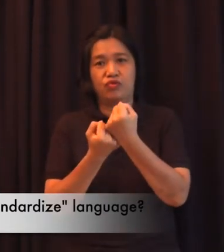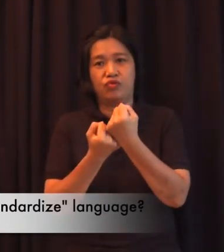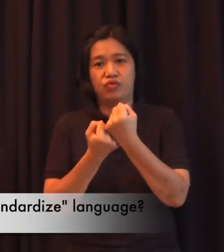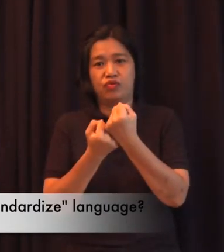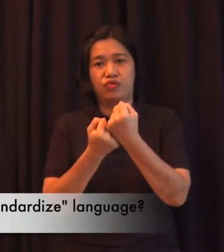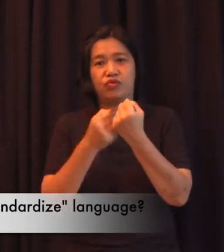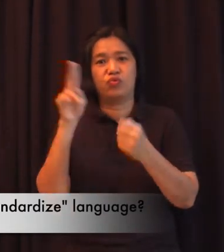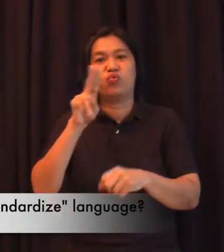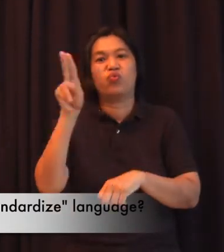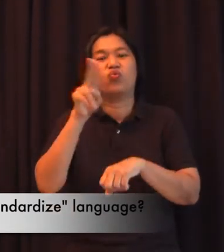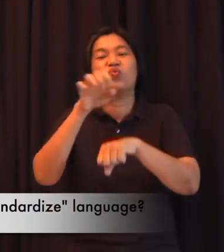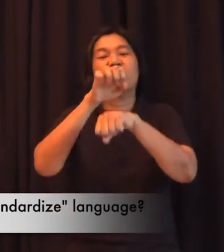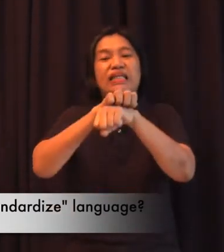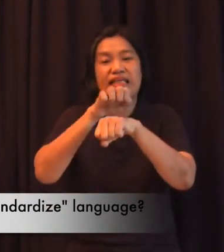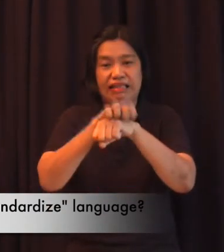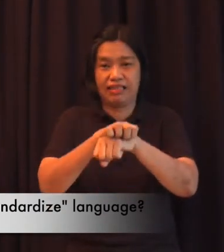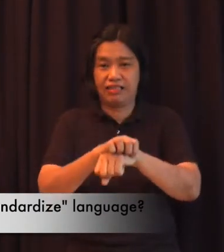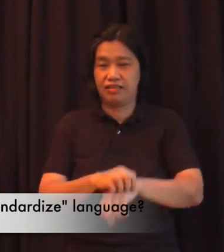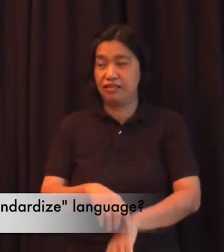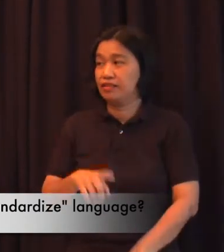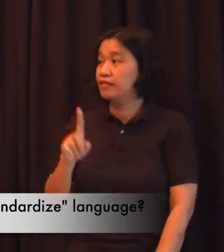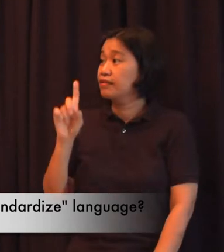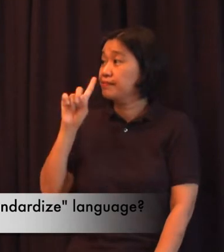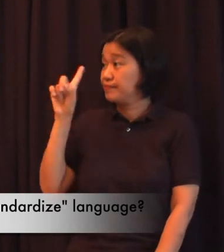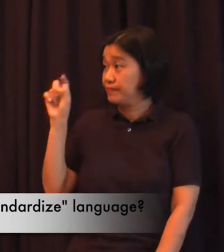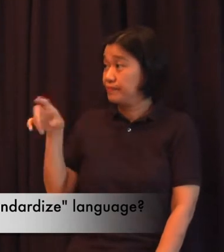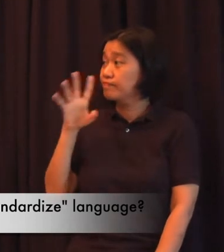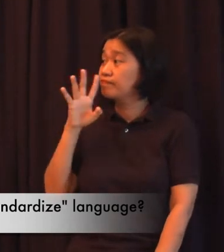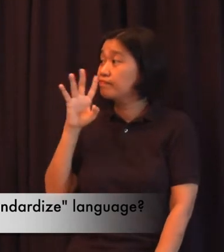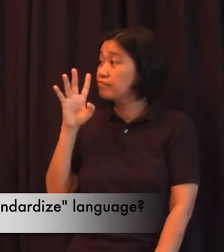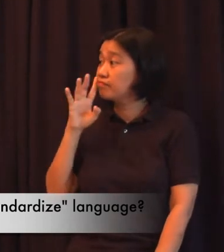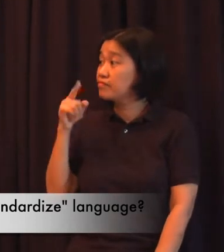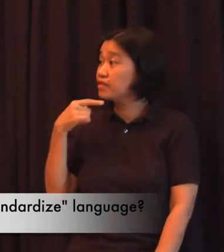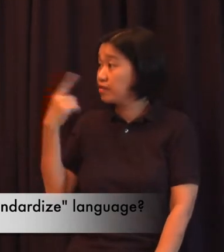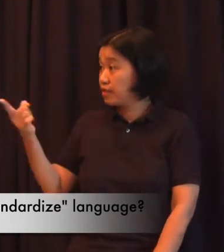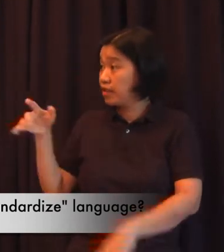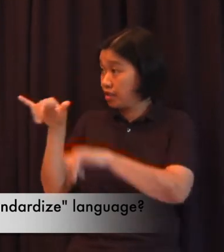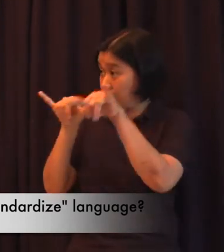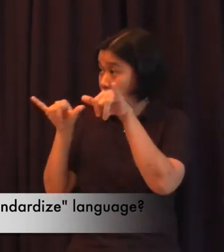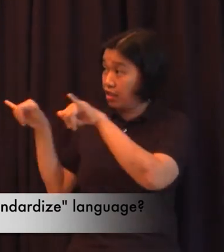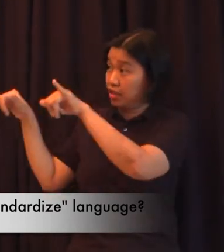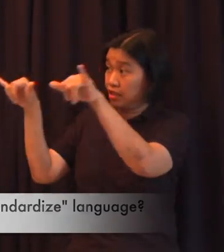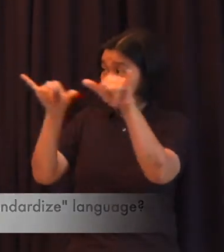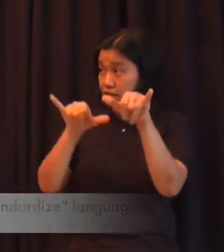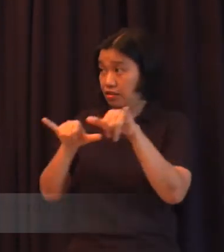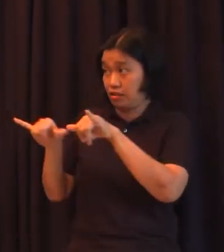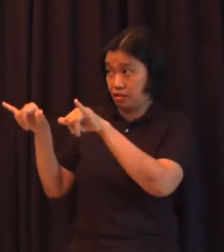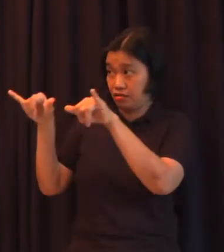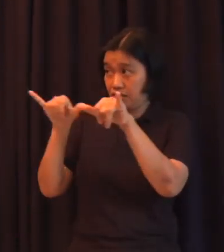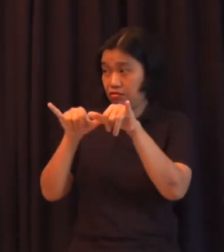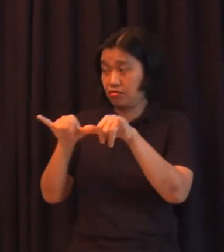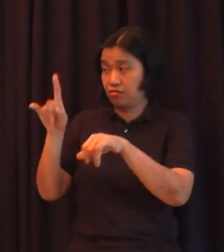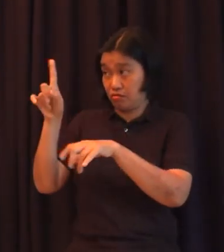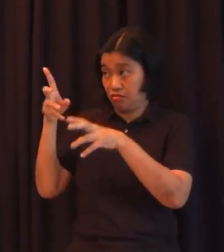Sinabi bang standardization isang paraan lang yung pag-standardize?